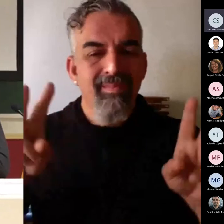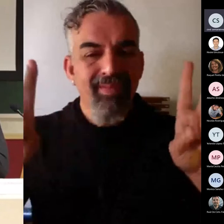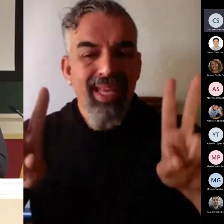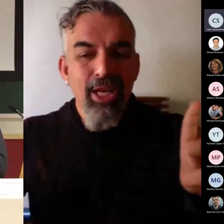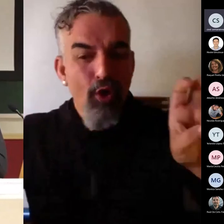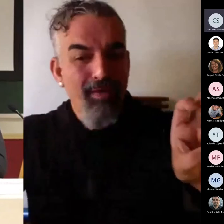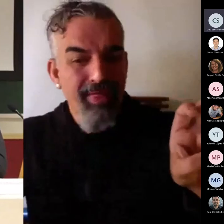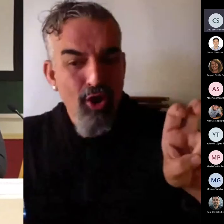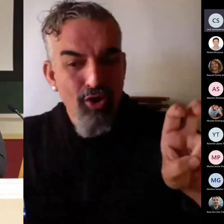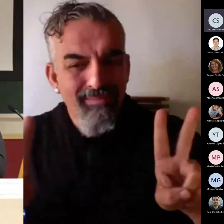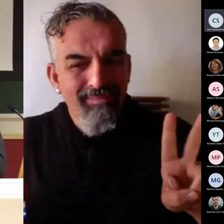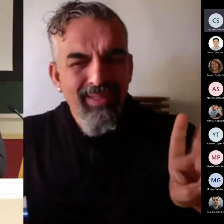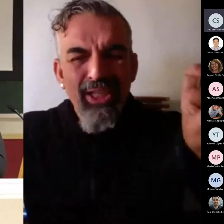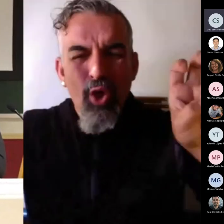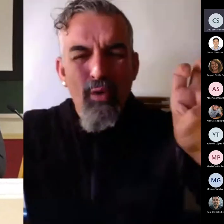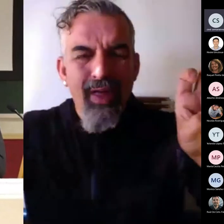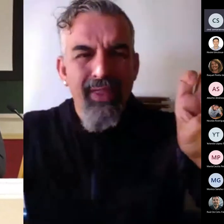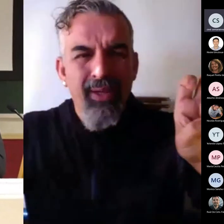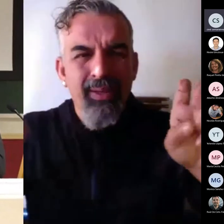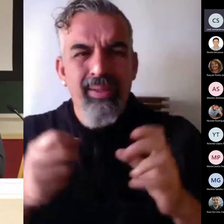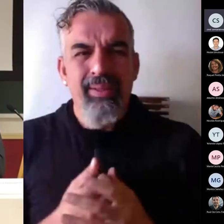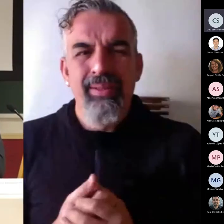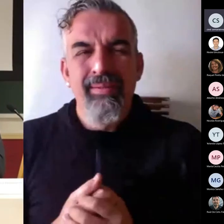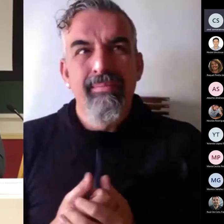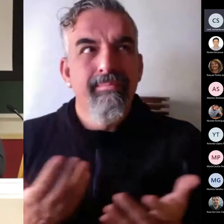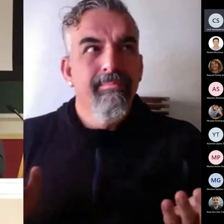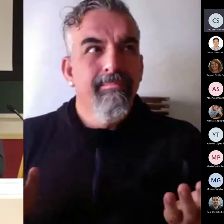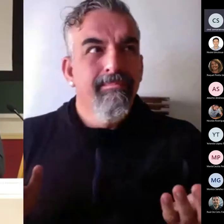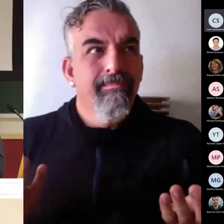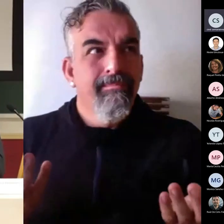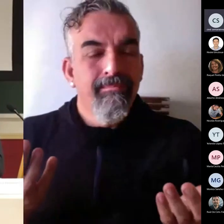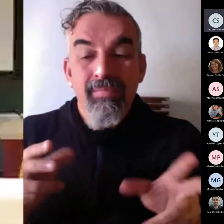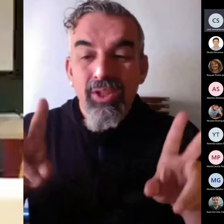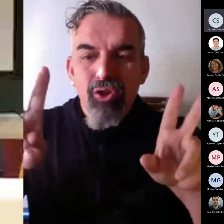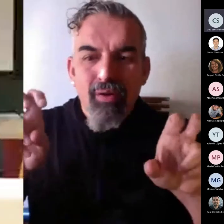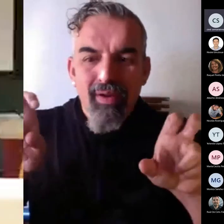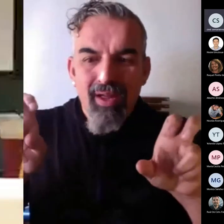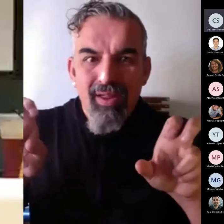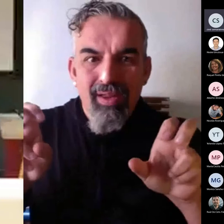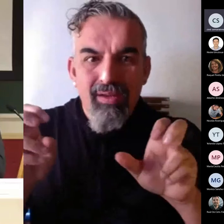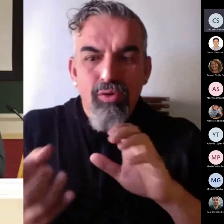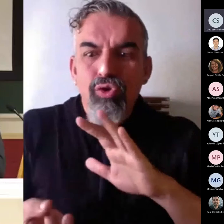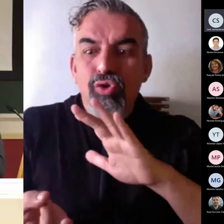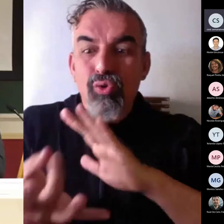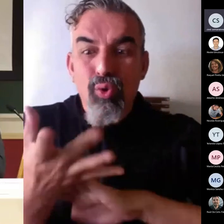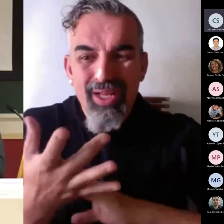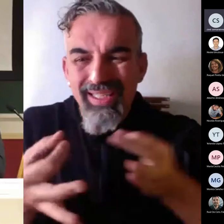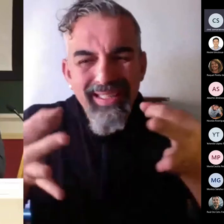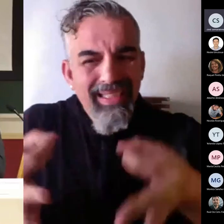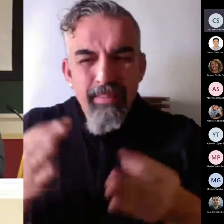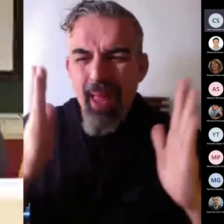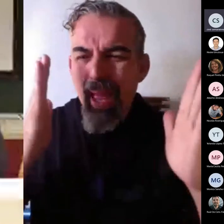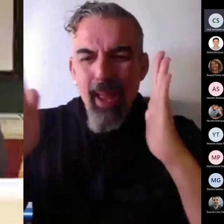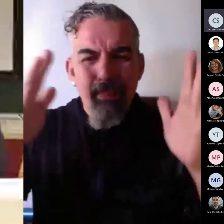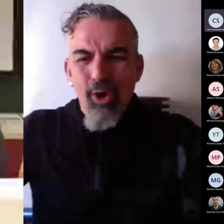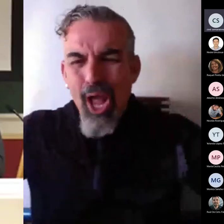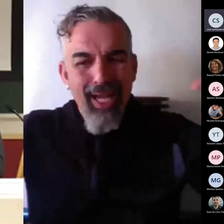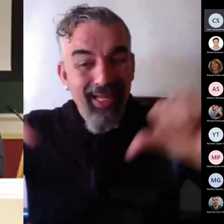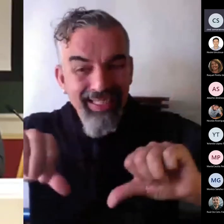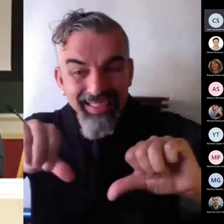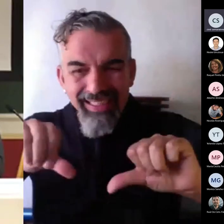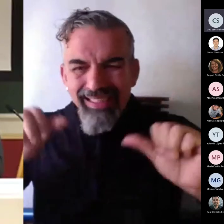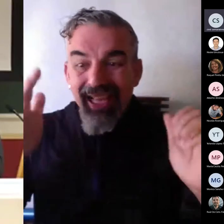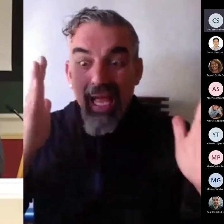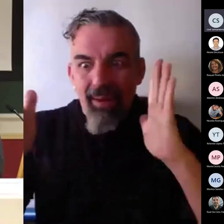sale a la luz fundamentalmente en periodos de crisis. Son dos momentos de crisis